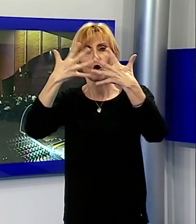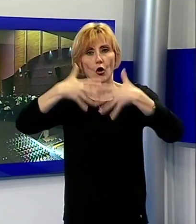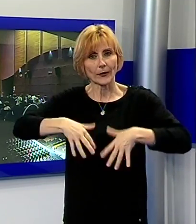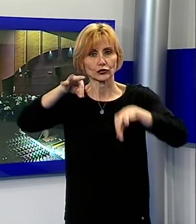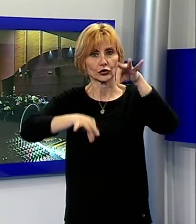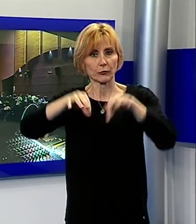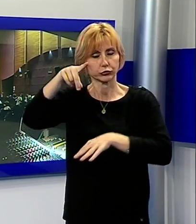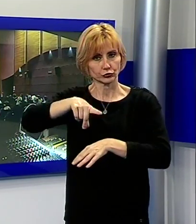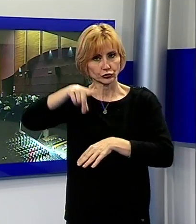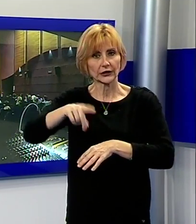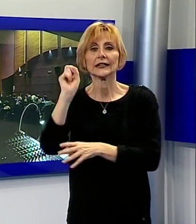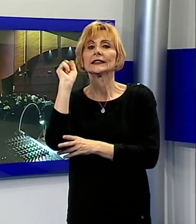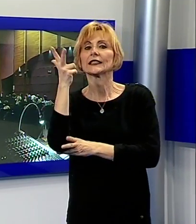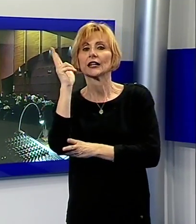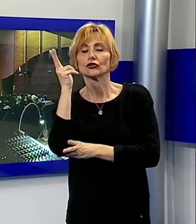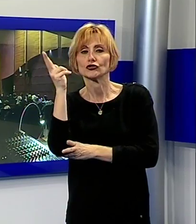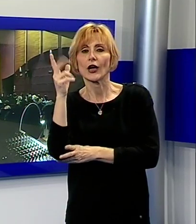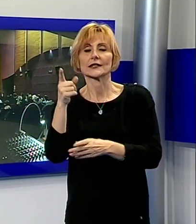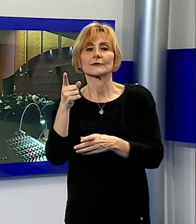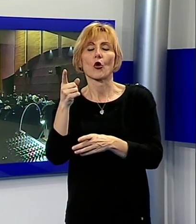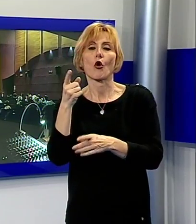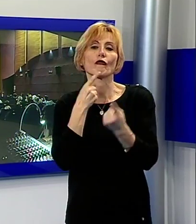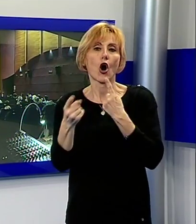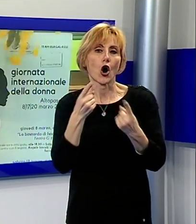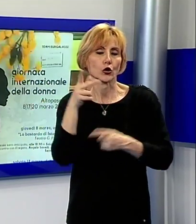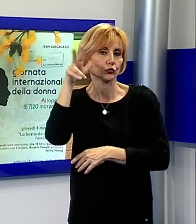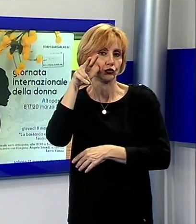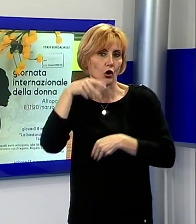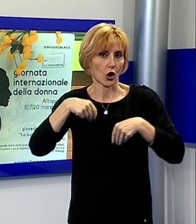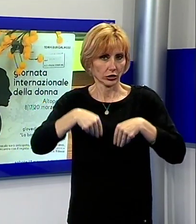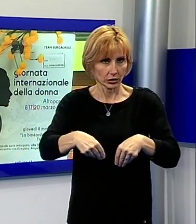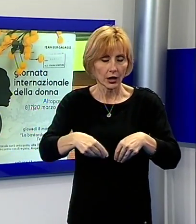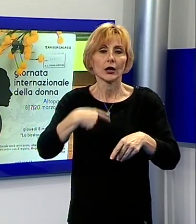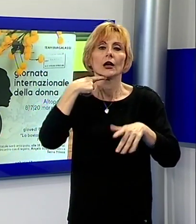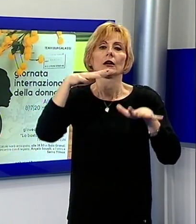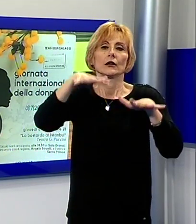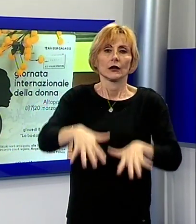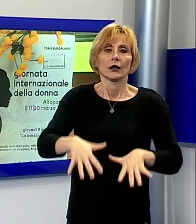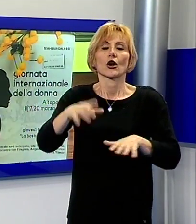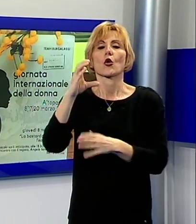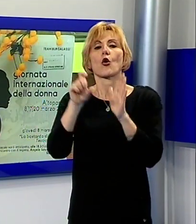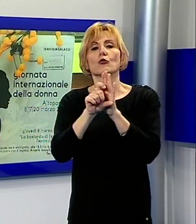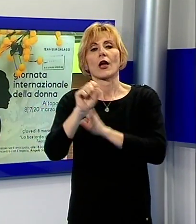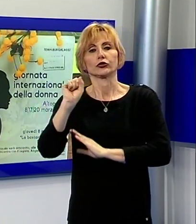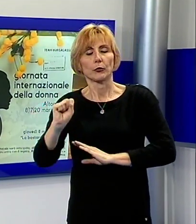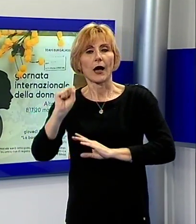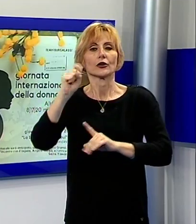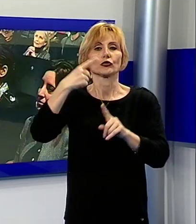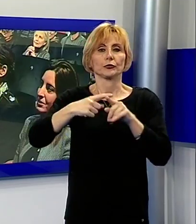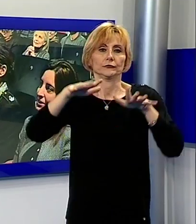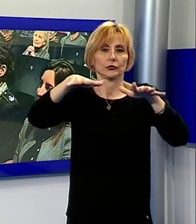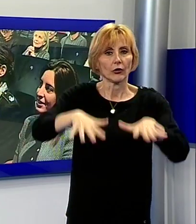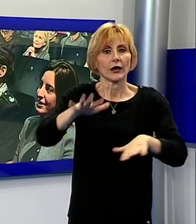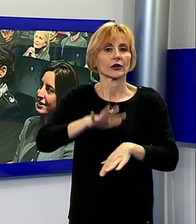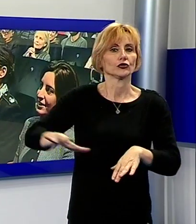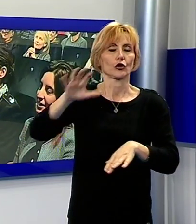tredicesimo forum delle donne, con il patrocinio del Comune di Alto Pascio, della Regione Toscana e dell'Ufficio Scolastico 9